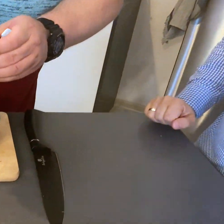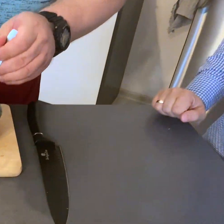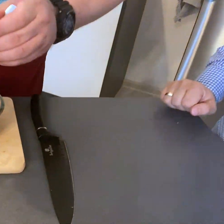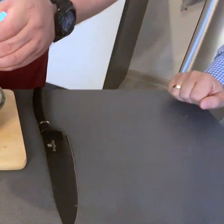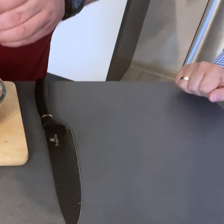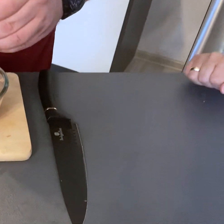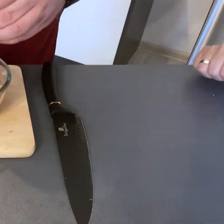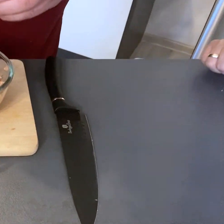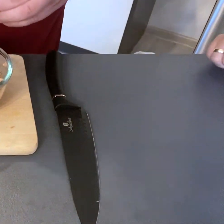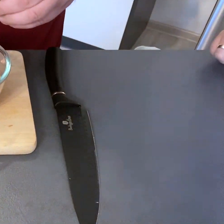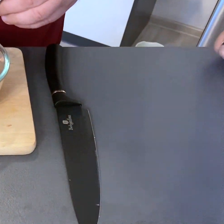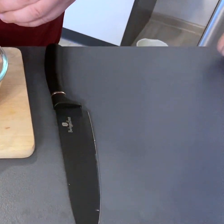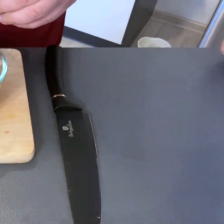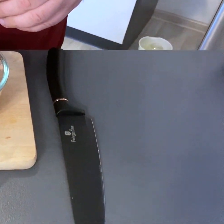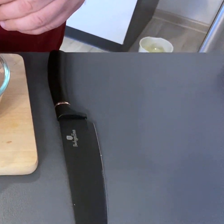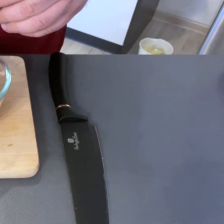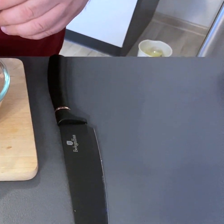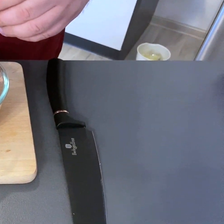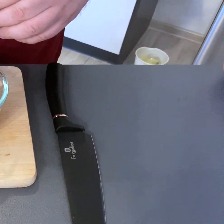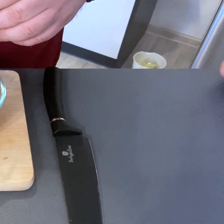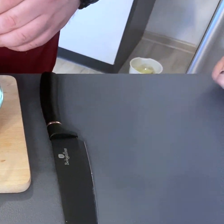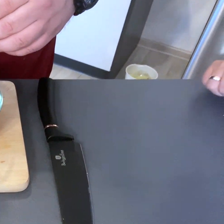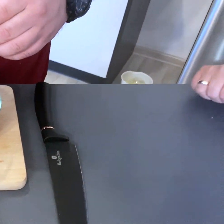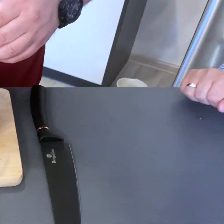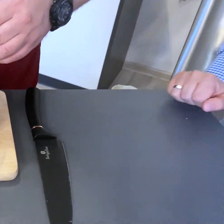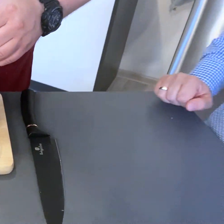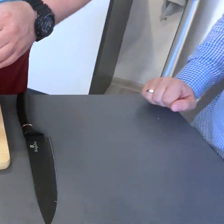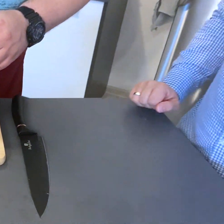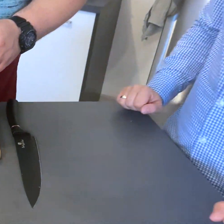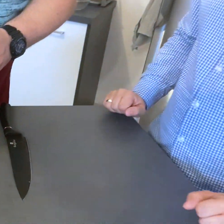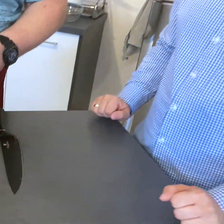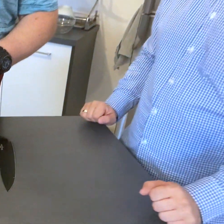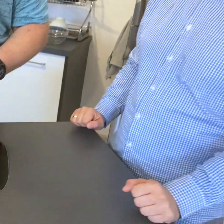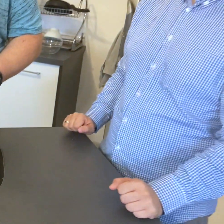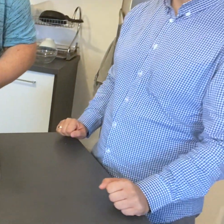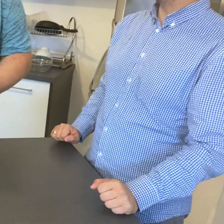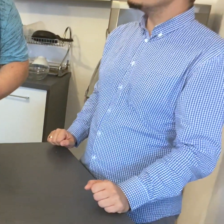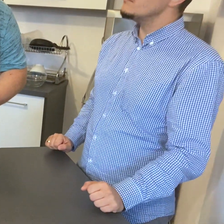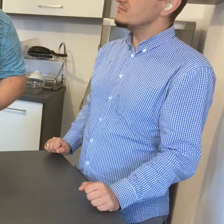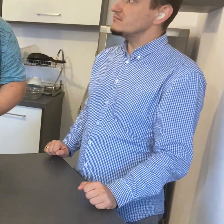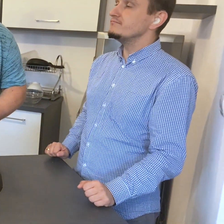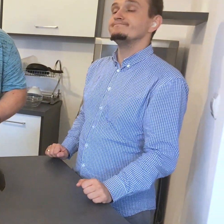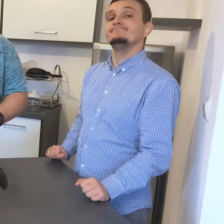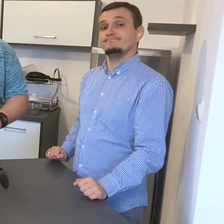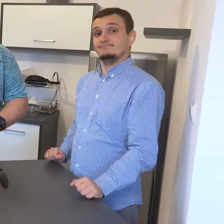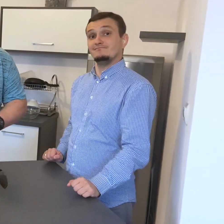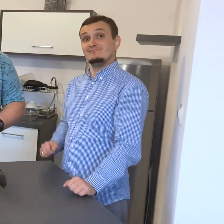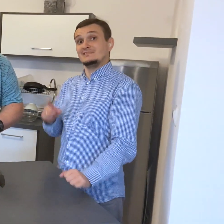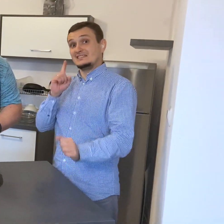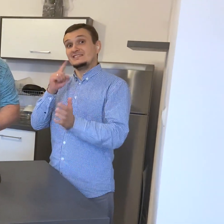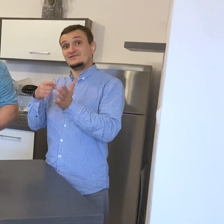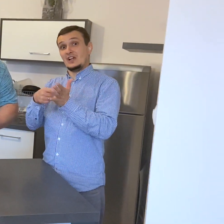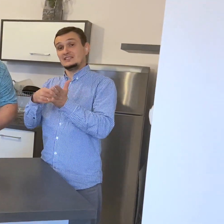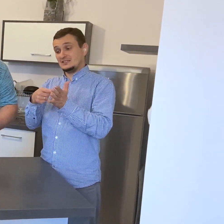Bo nie mamy w ogóle gwarancji, że to jest faktycznie tuńczyk. To może być miks innych ryb. A tu jest